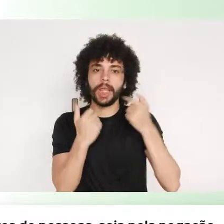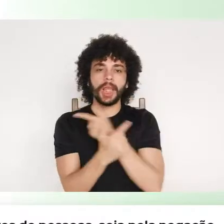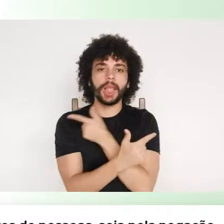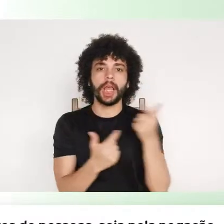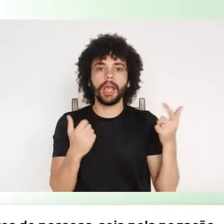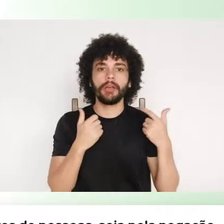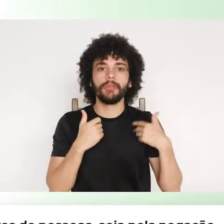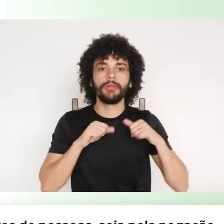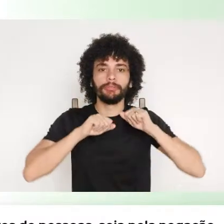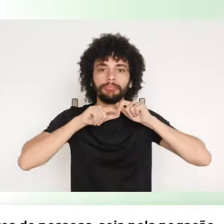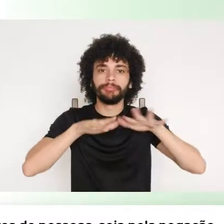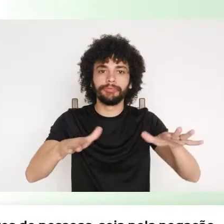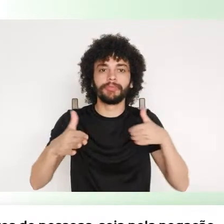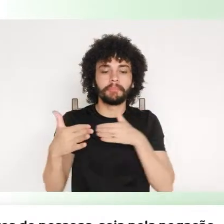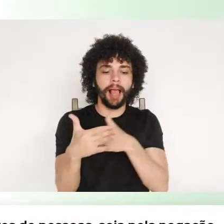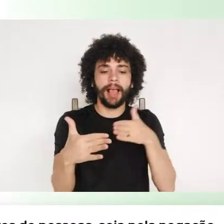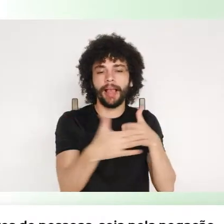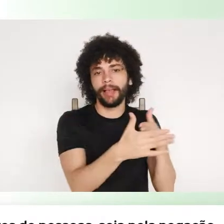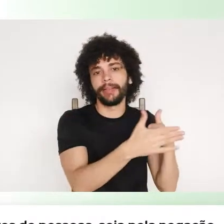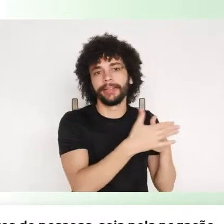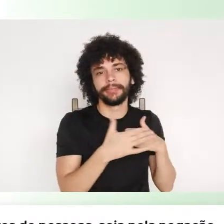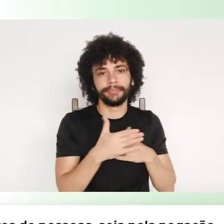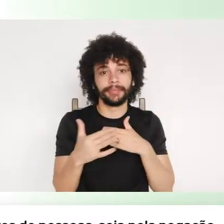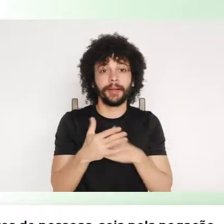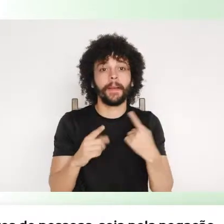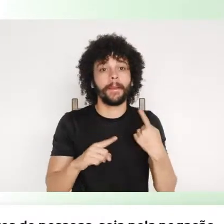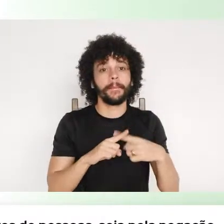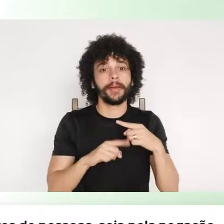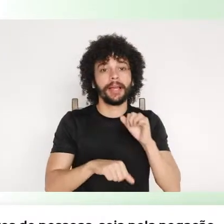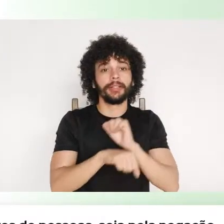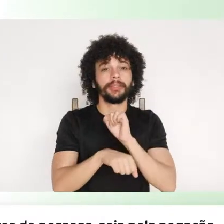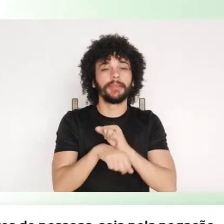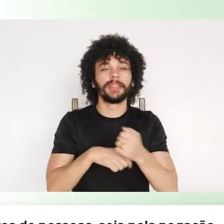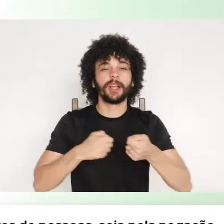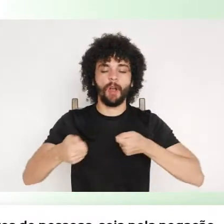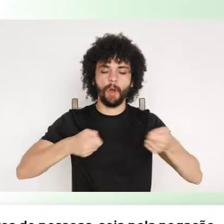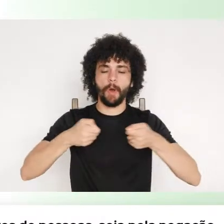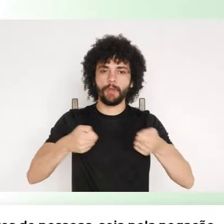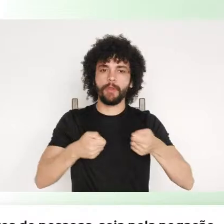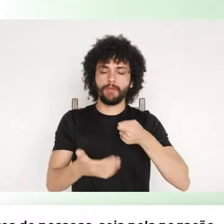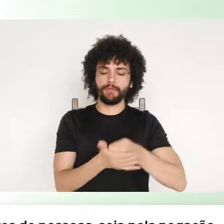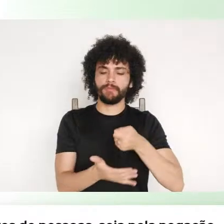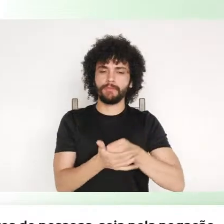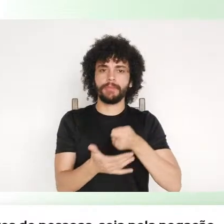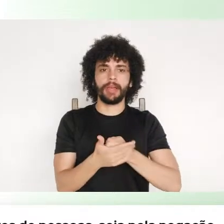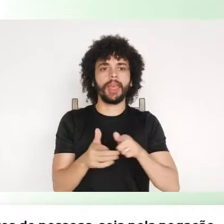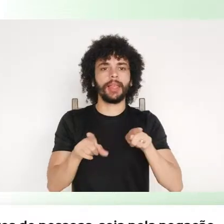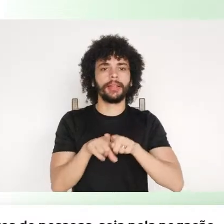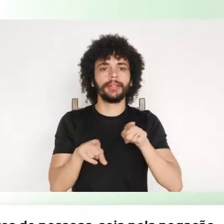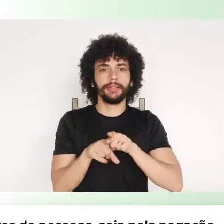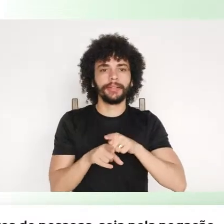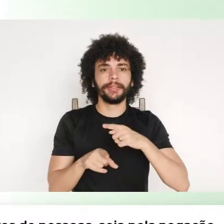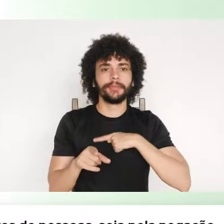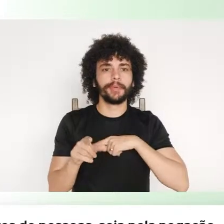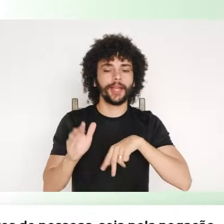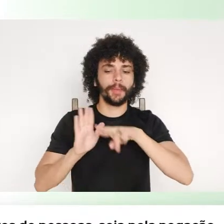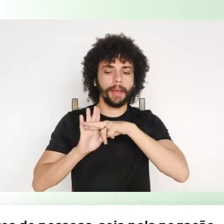mais bloqueada, e que esse estado vai ser mais controlador dessa sociedade e que as redes sociais